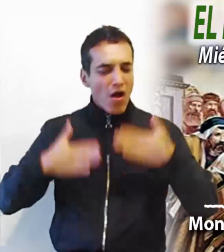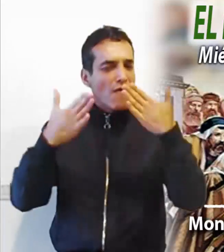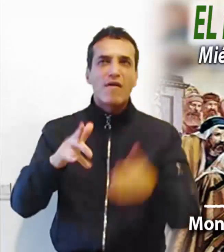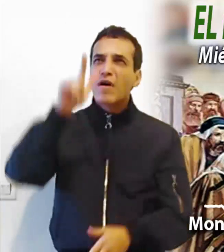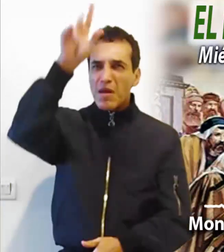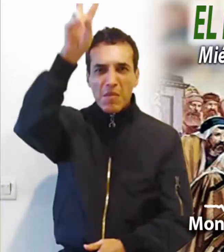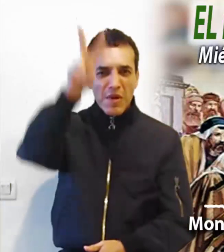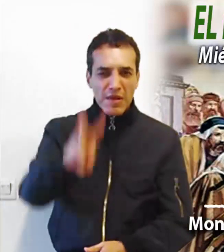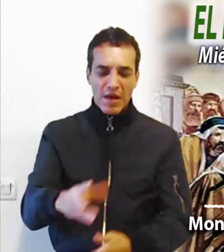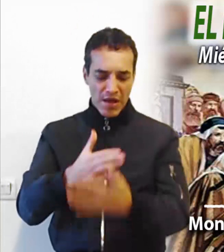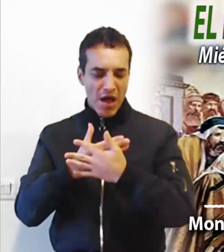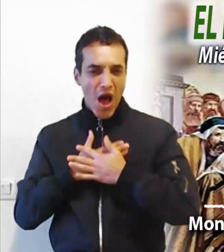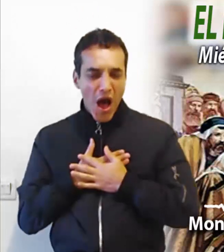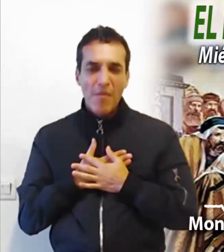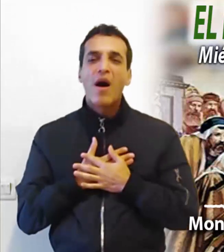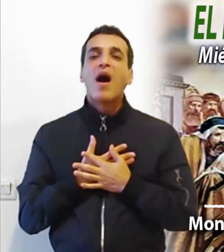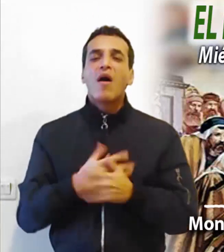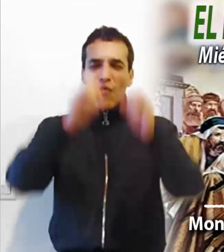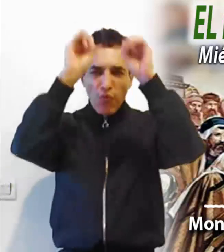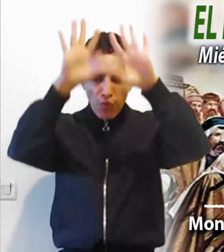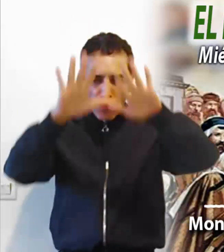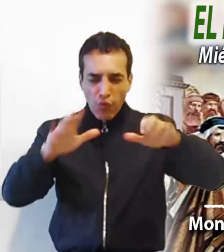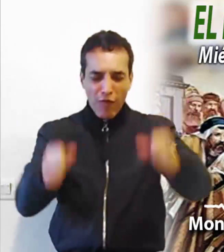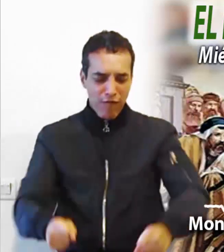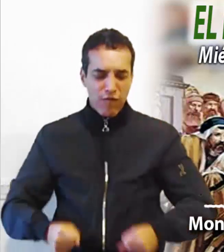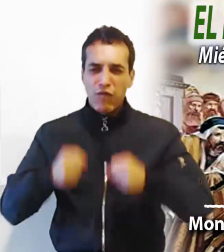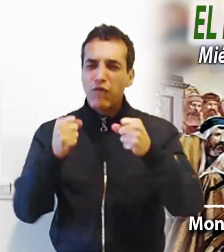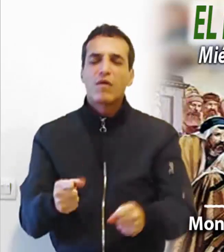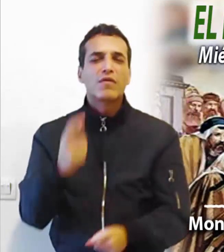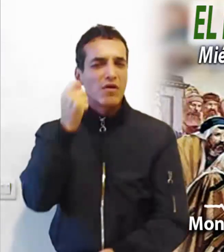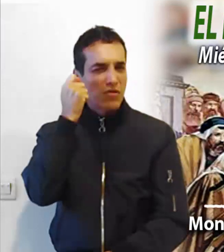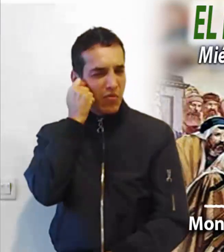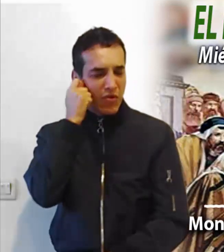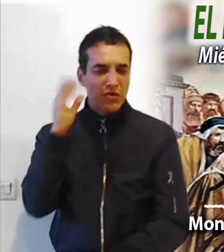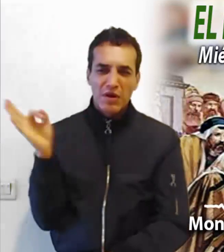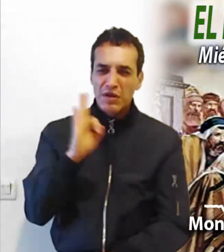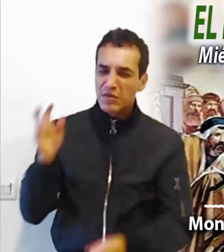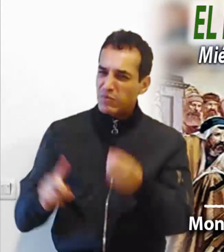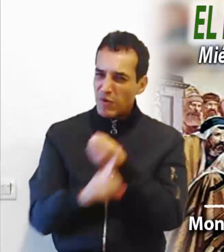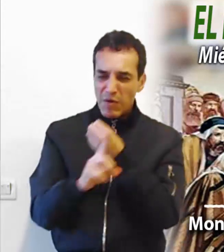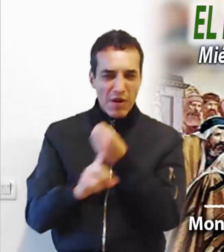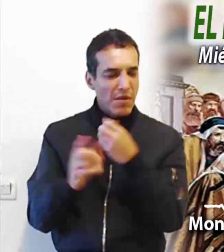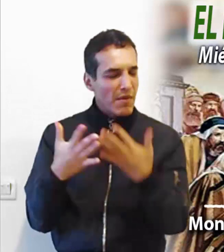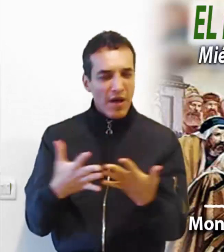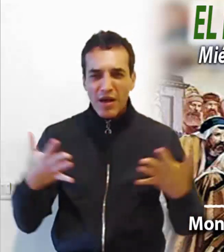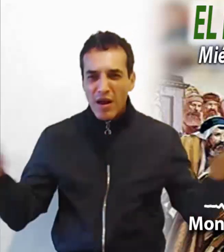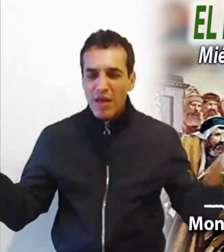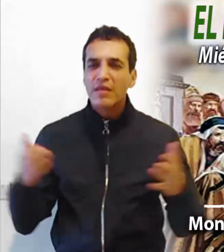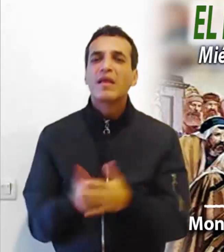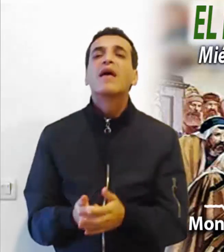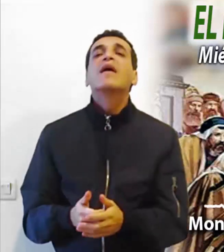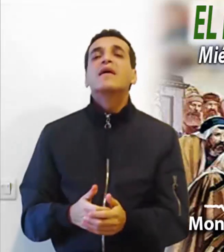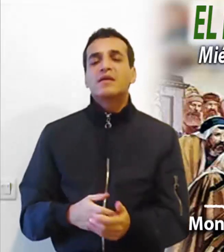nos ama y nos fortalece en medio de las grandes dificultades. Ánimo,